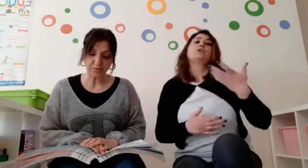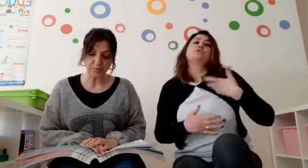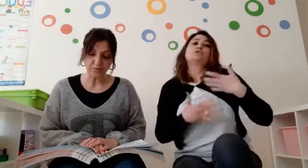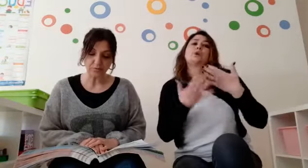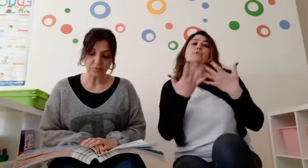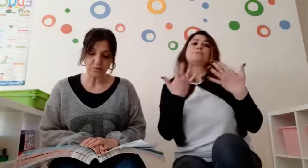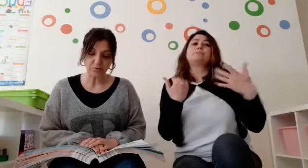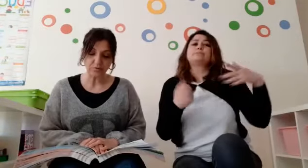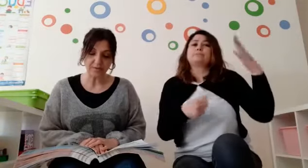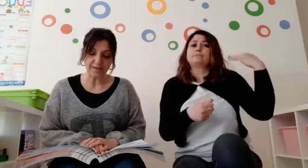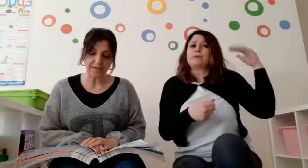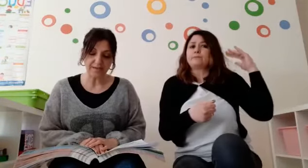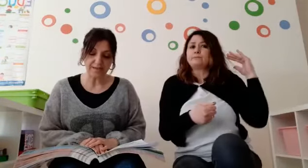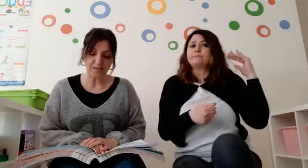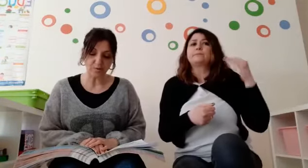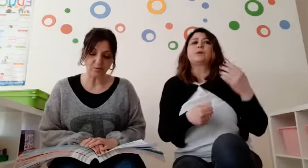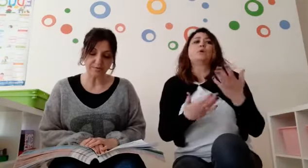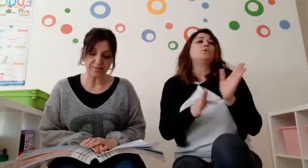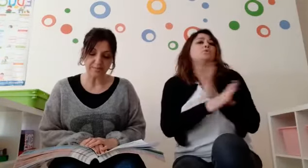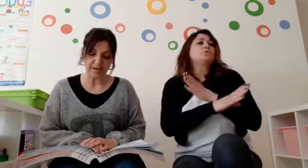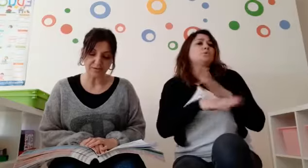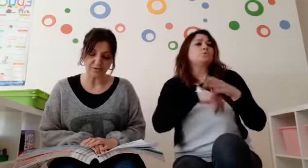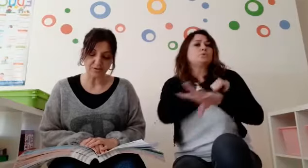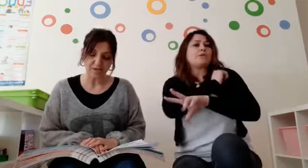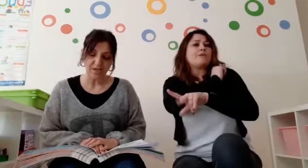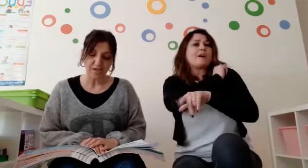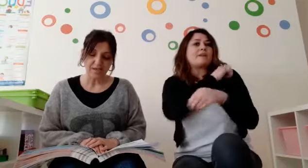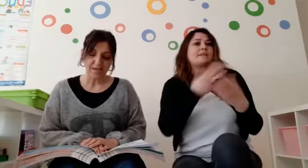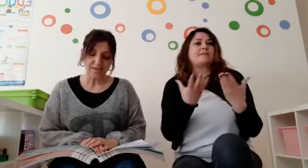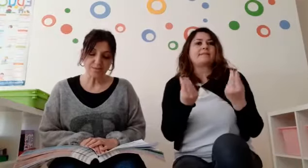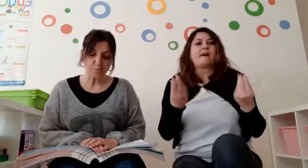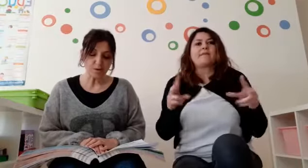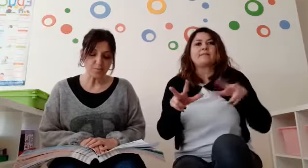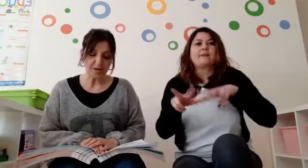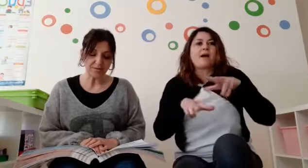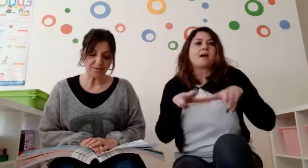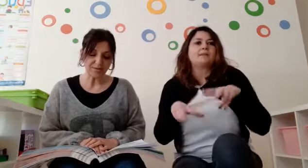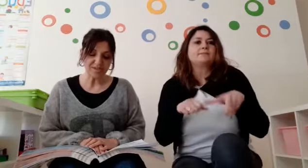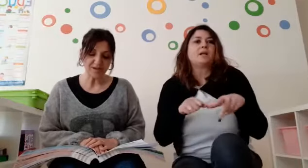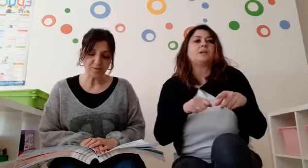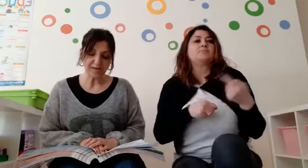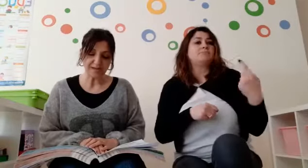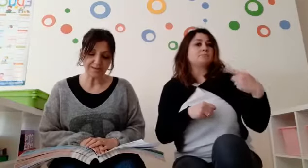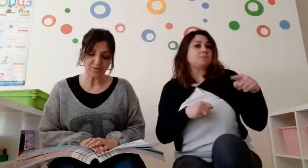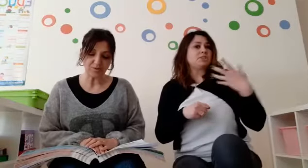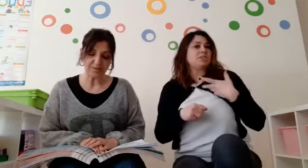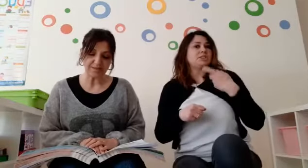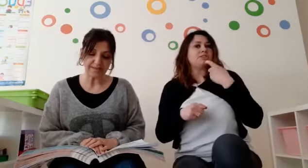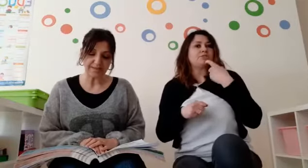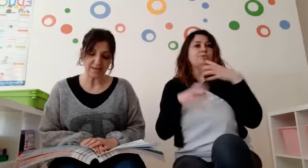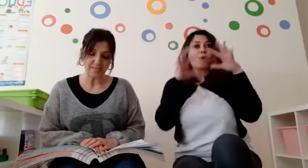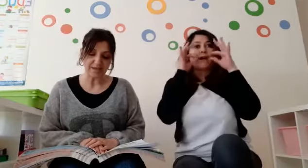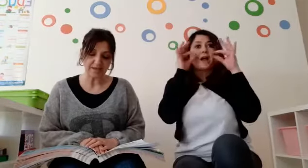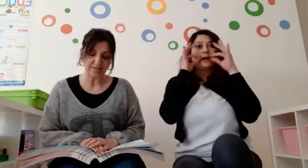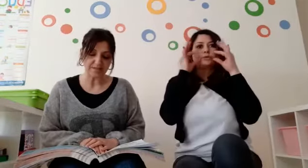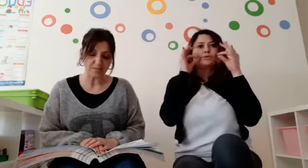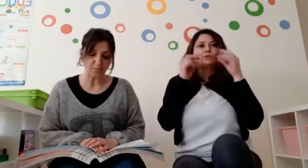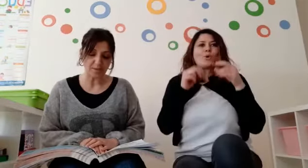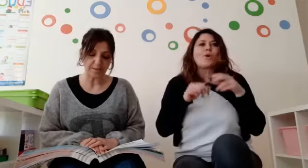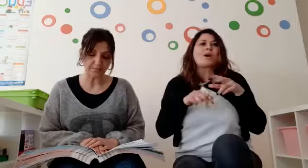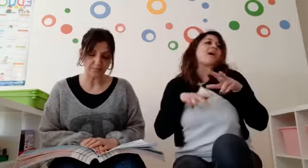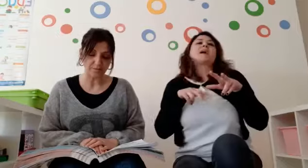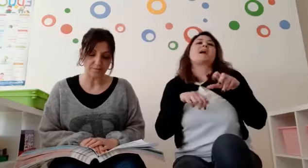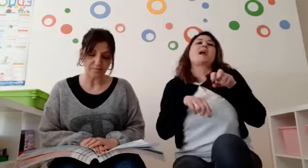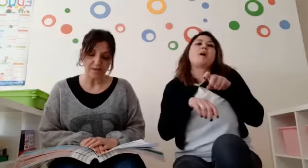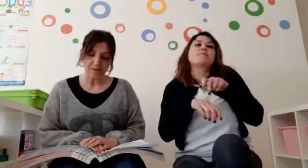prato, tutto verde e molto animato. E su quel prato c'era un gatto che camminava di